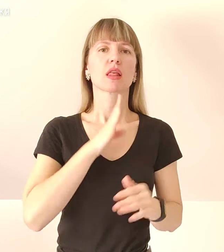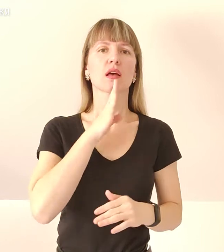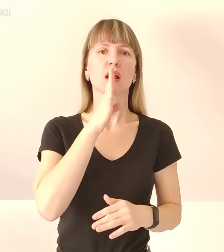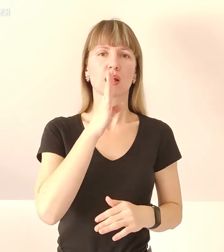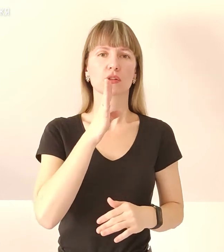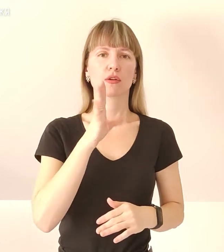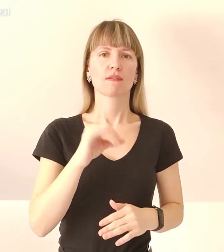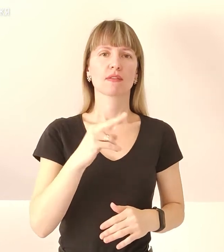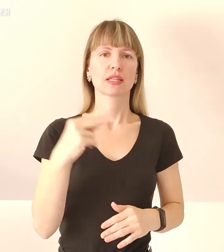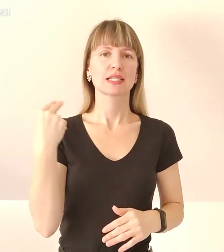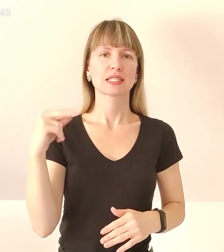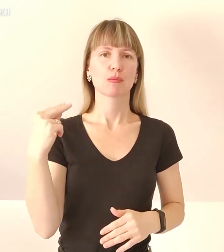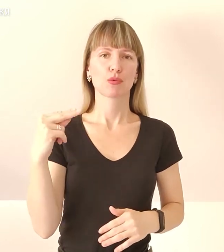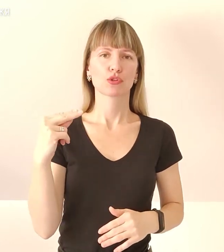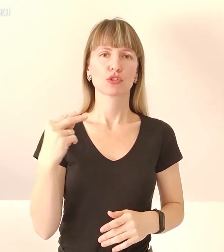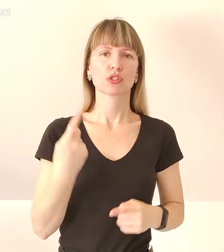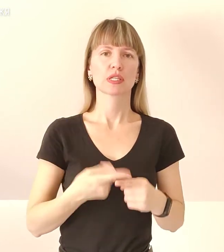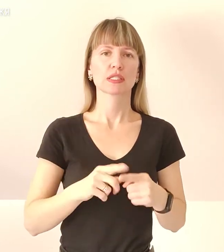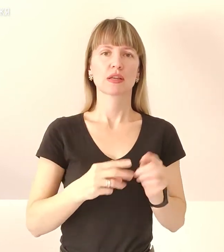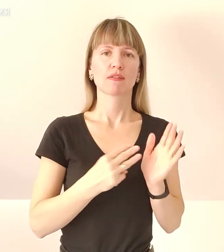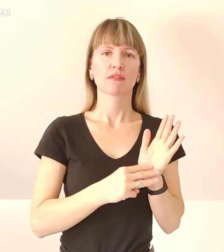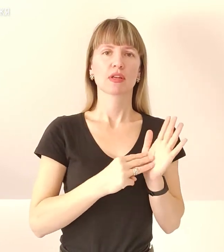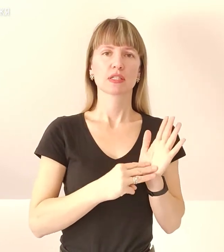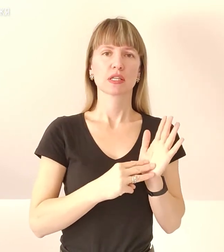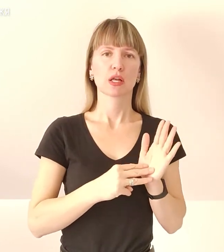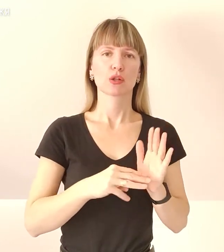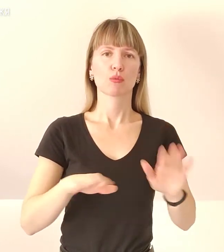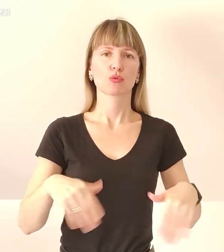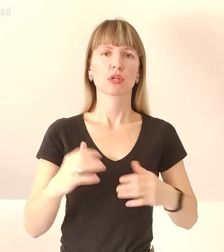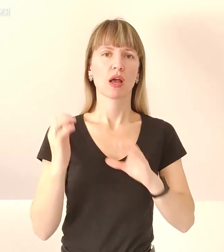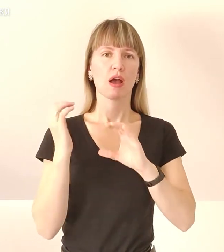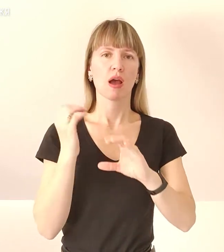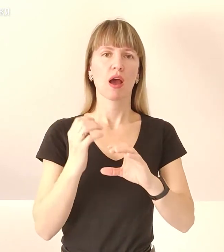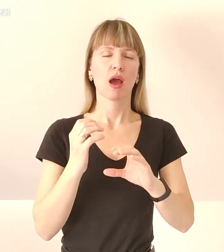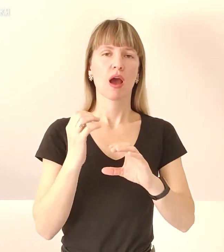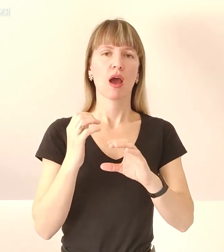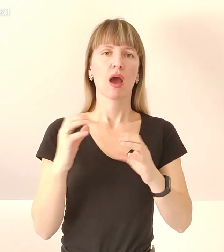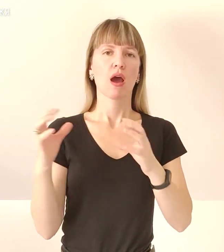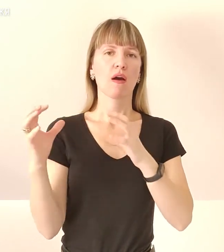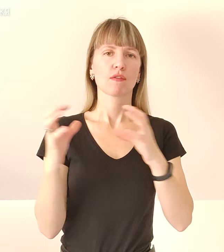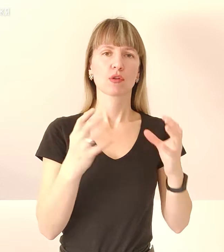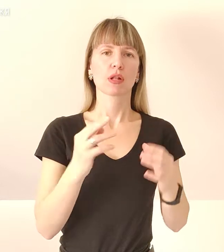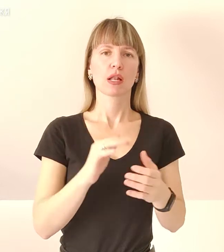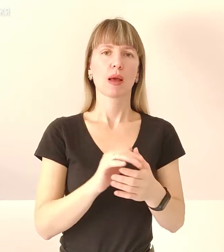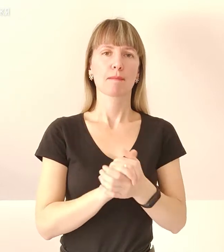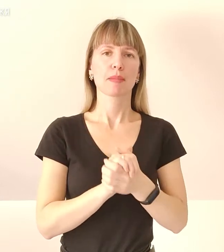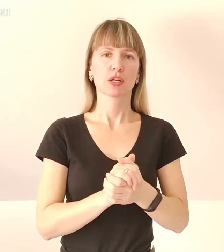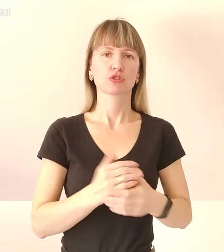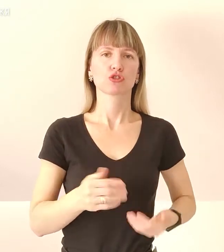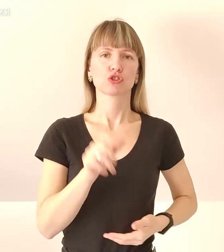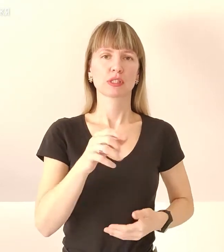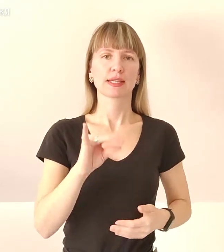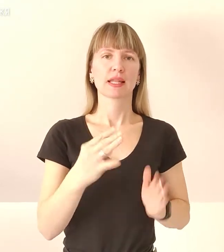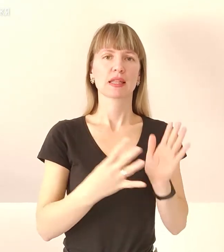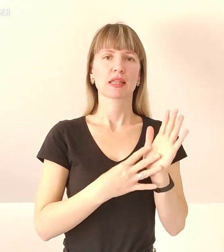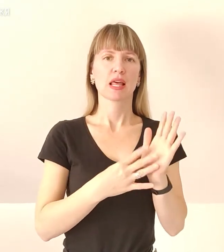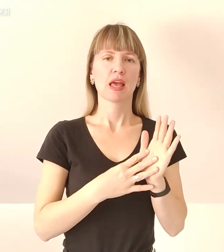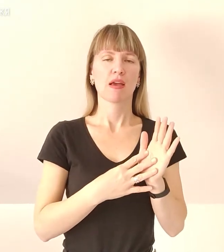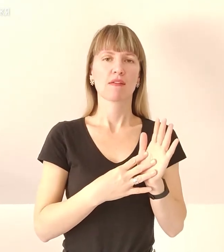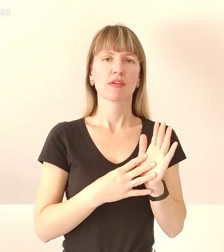від Запоріжжя. Це 80 порожніх автобусів для мирних жителів та 9 великоваговиків із